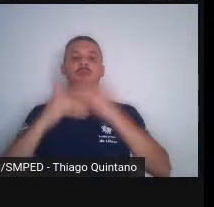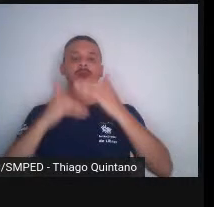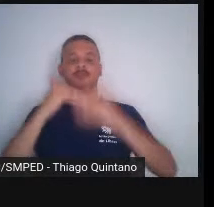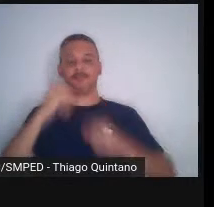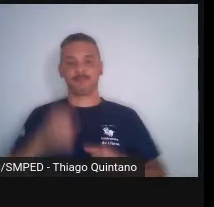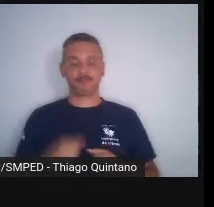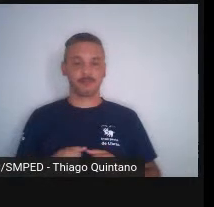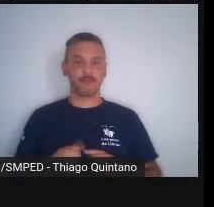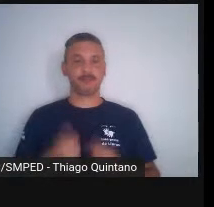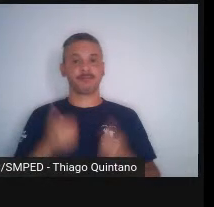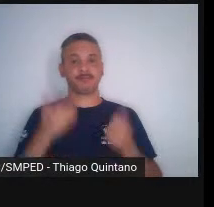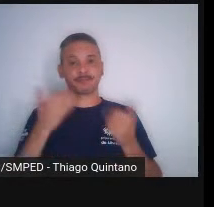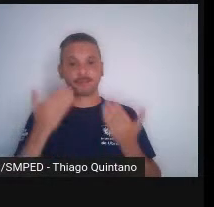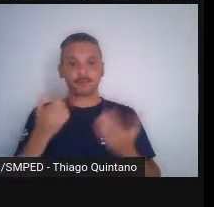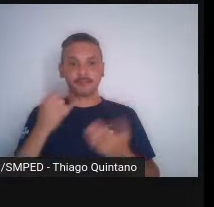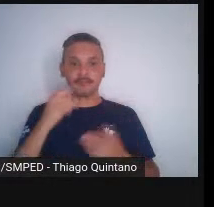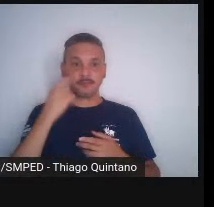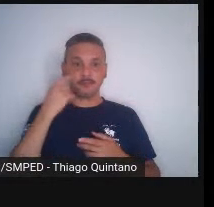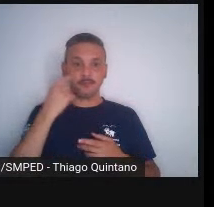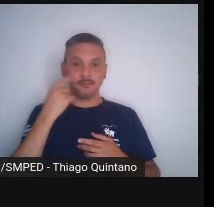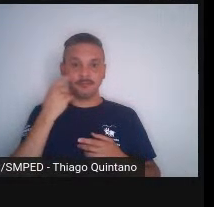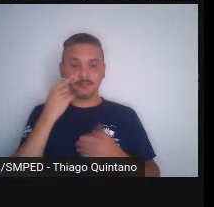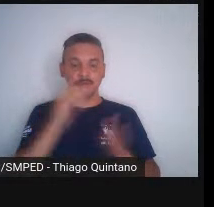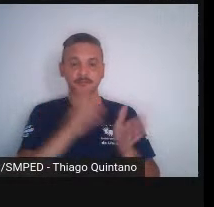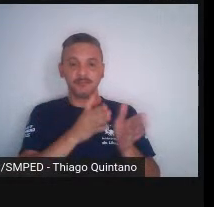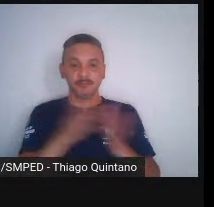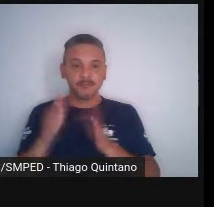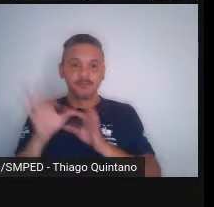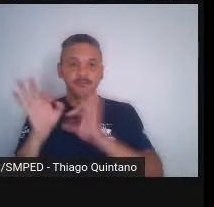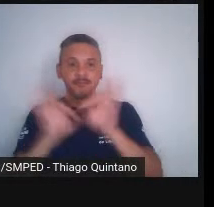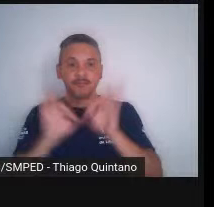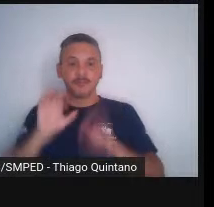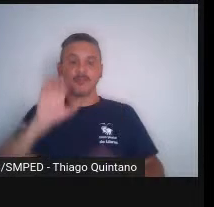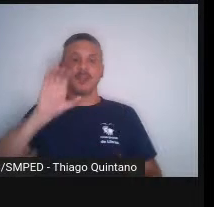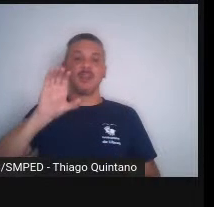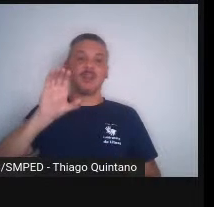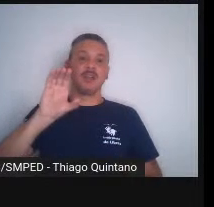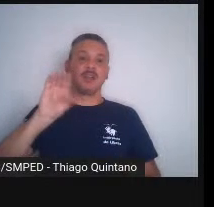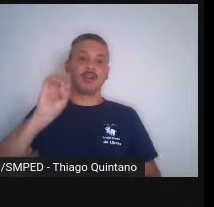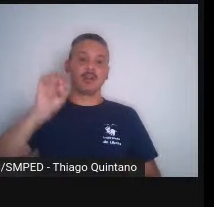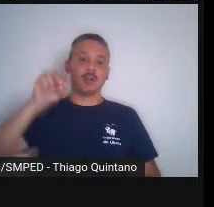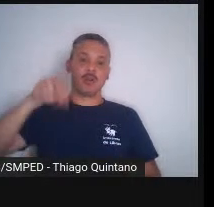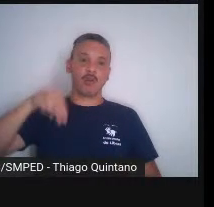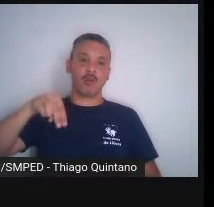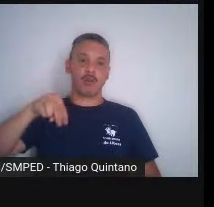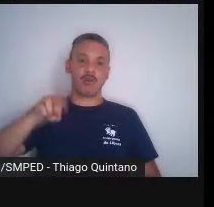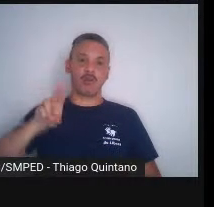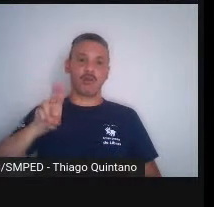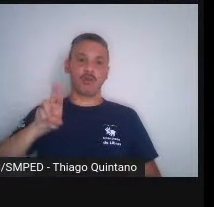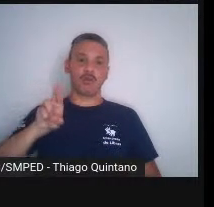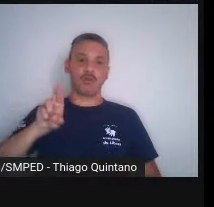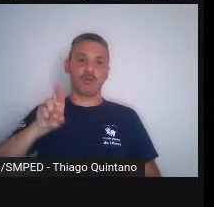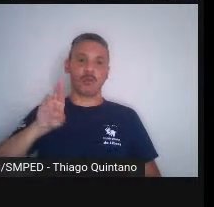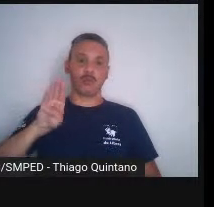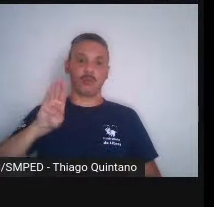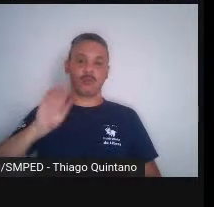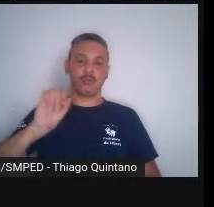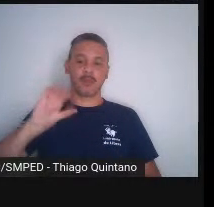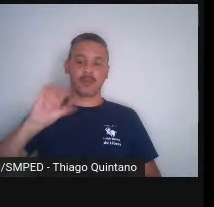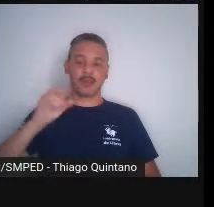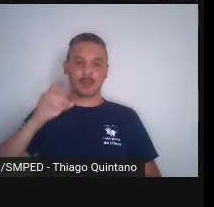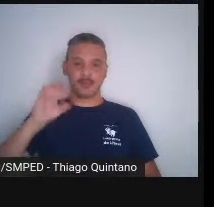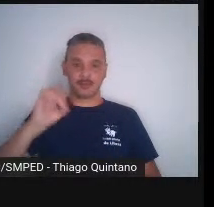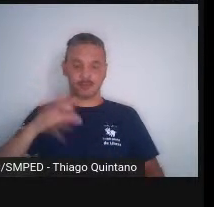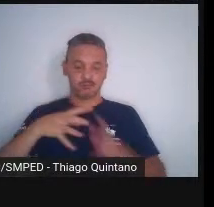então, se juntarem, né? É um processo de conurbação. Então, bem, nós temos aqui o rio Tietê, temos